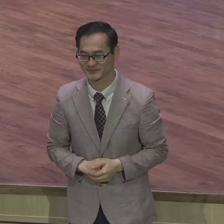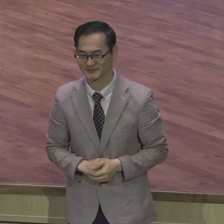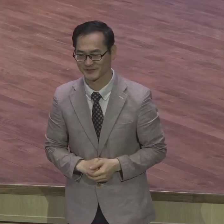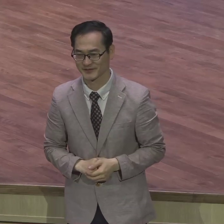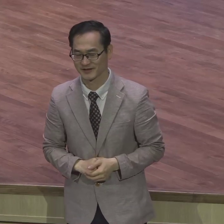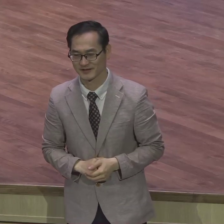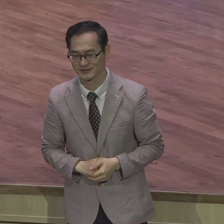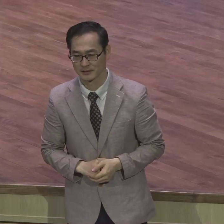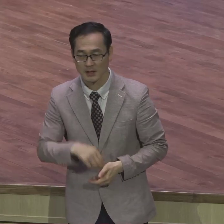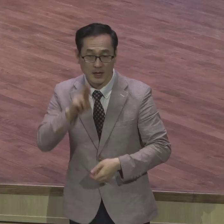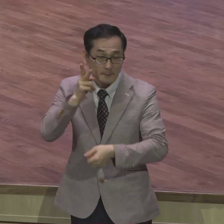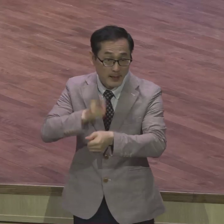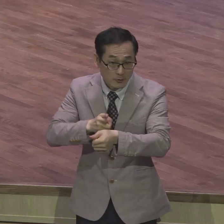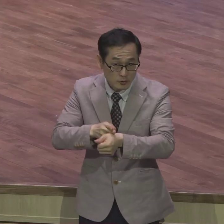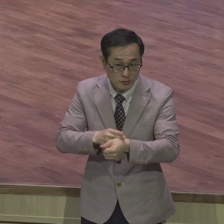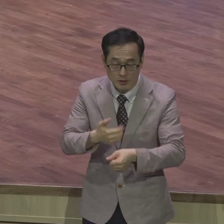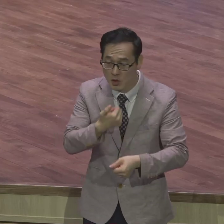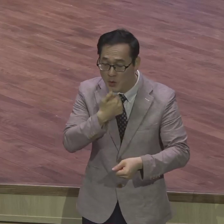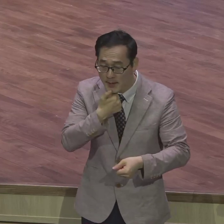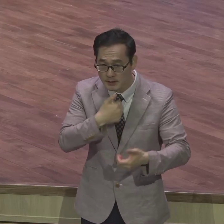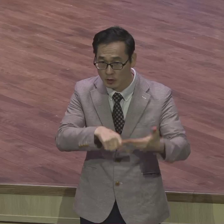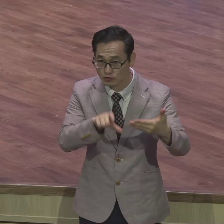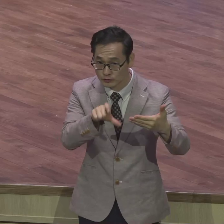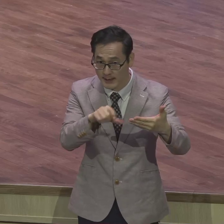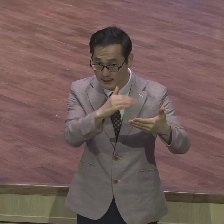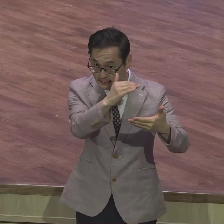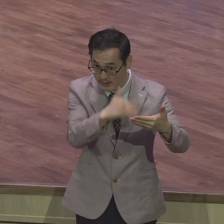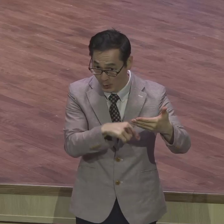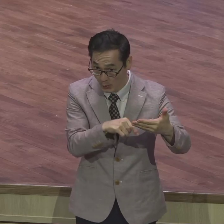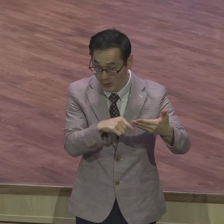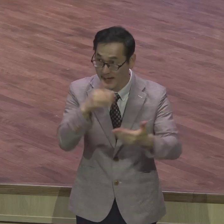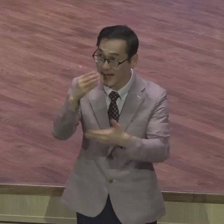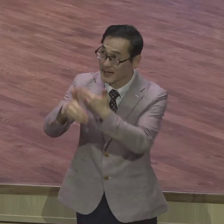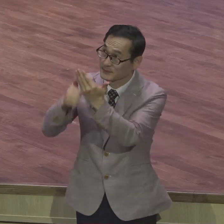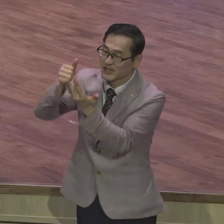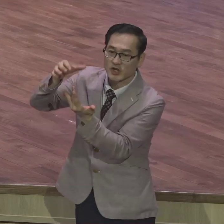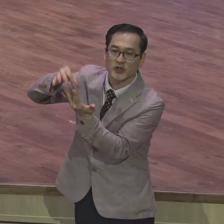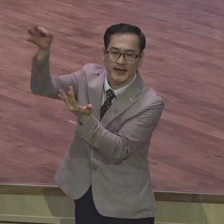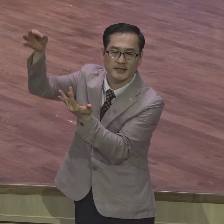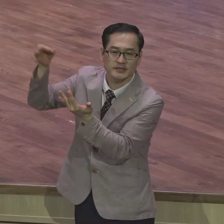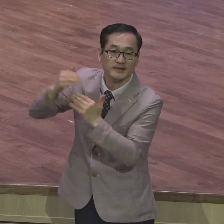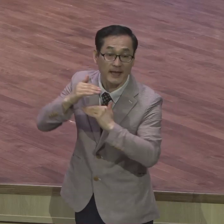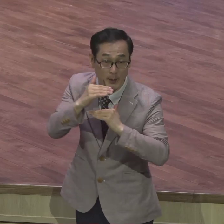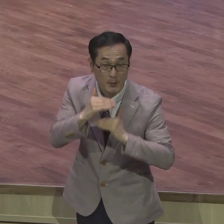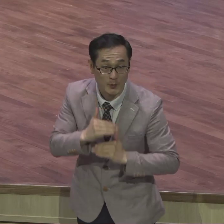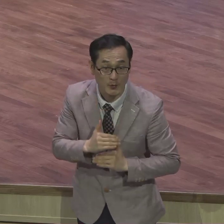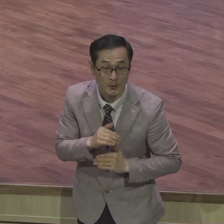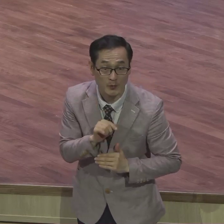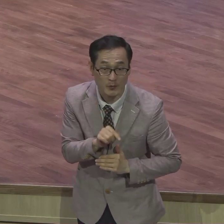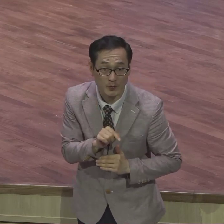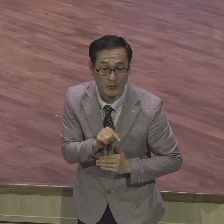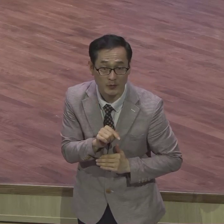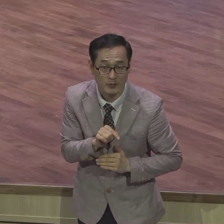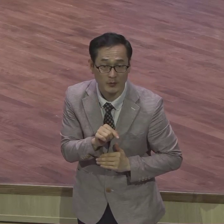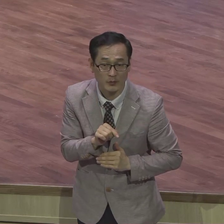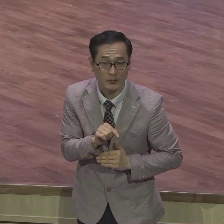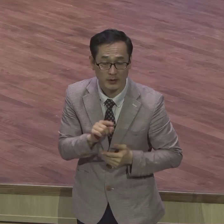로마서 9장에서 하나님의 선택교류에 대해서 여러가지 궁금증들에 대해서 답변을 주고 있어요